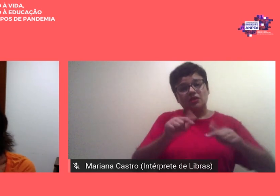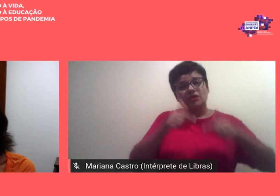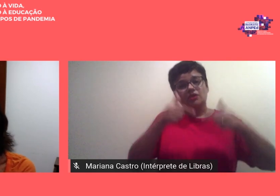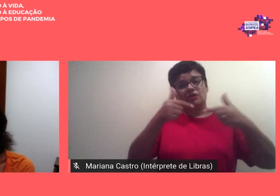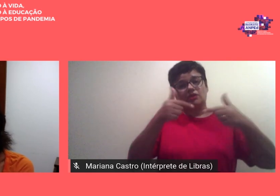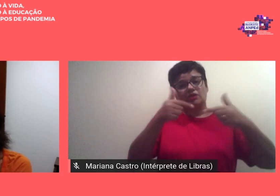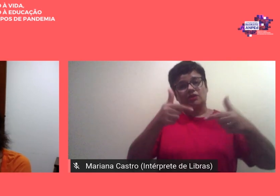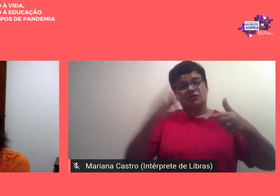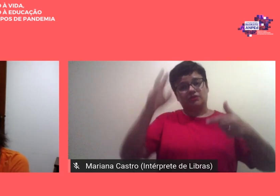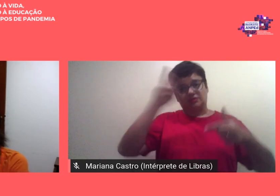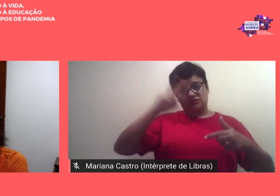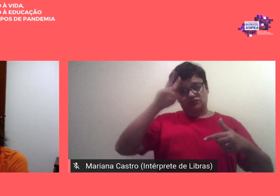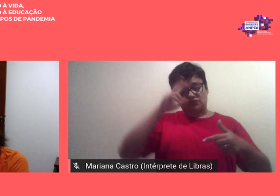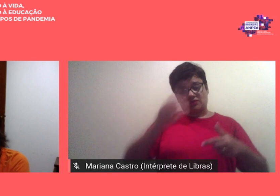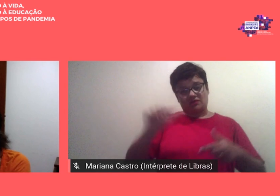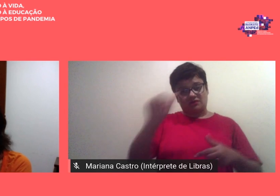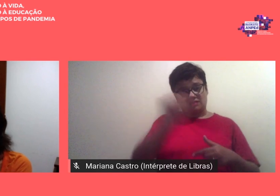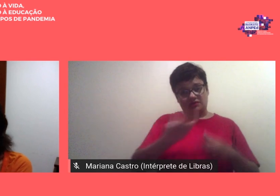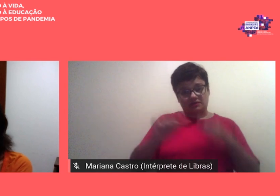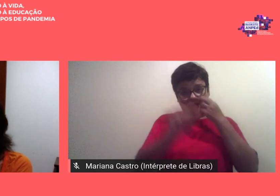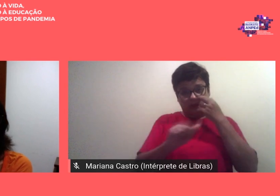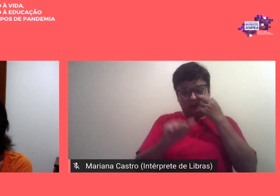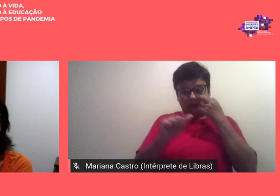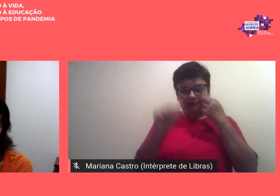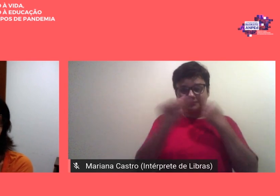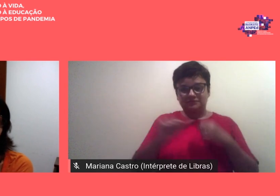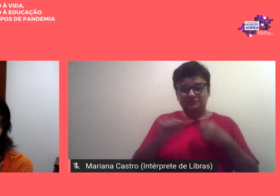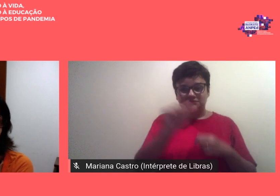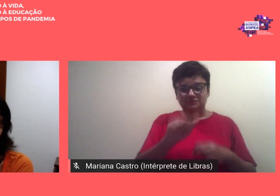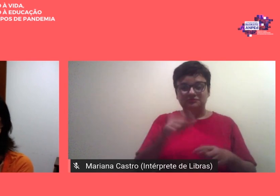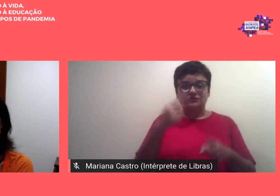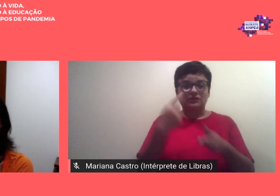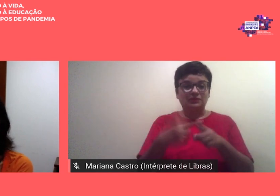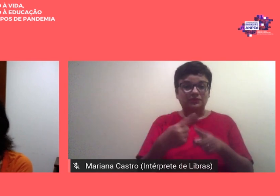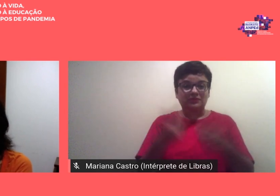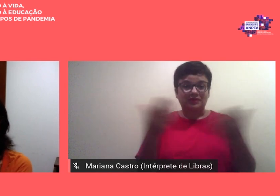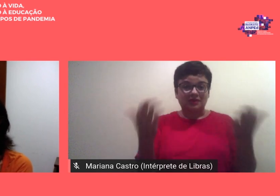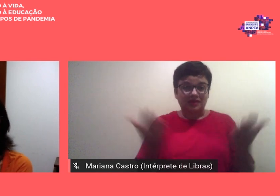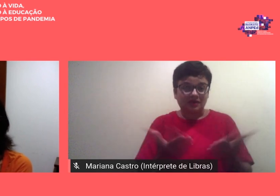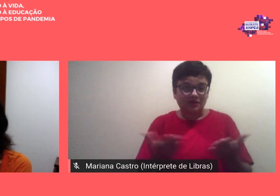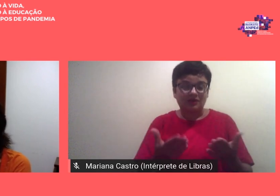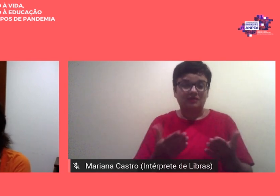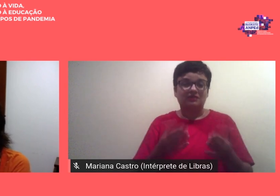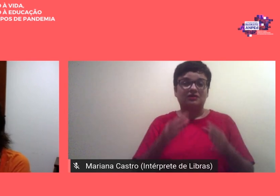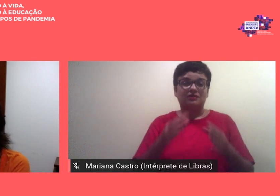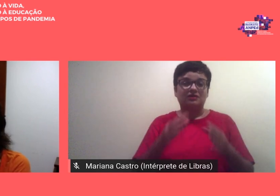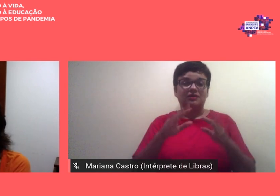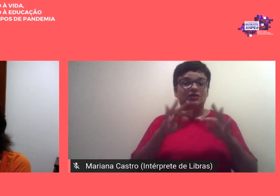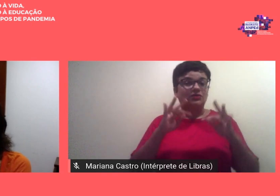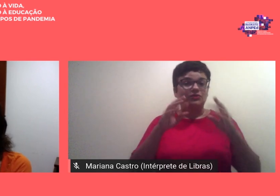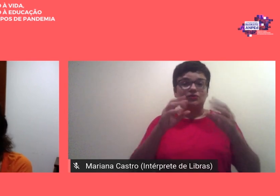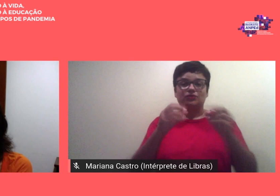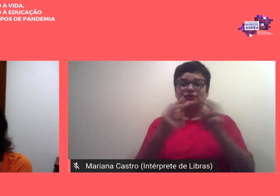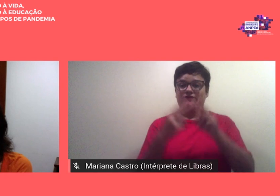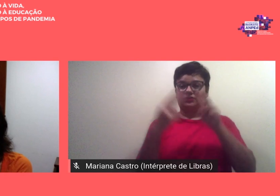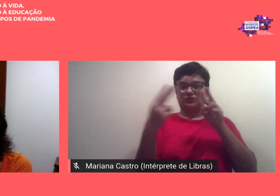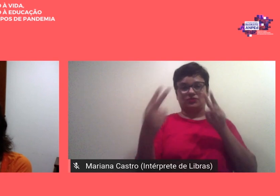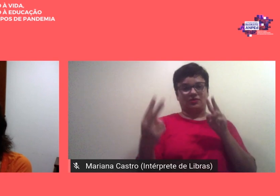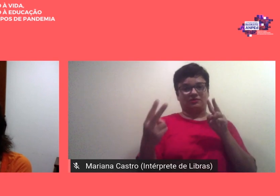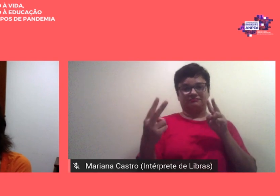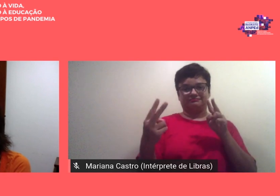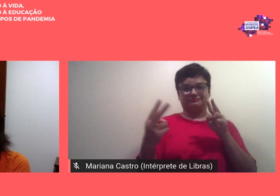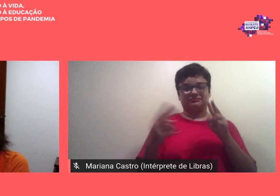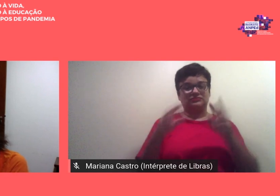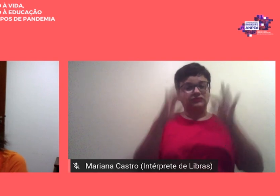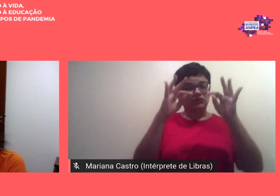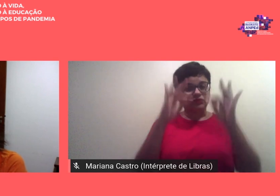nossa associação sobretudo porque ela está ocorrendo e ocorreu totalmente virtual e foi e foi